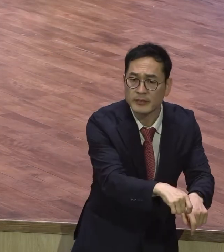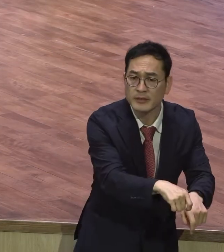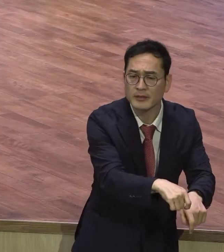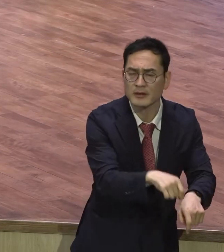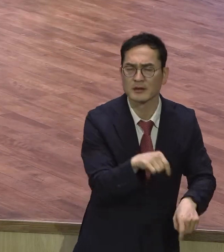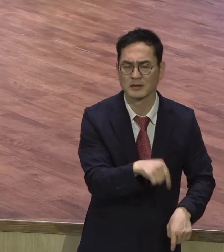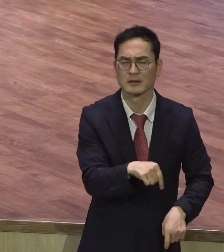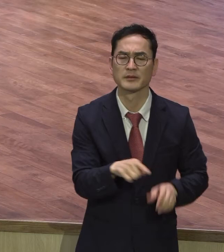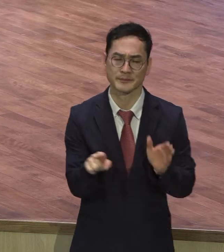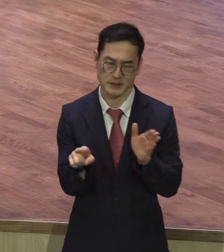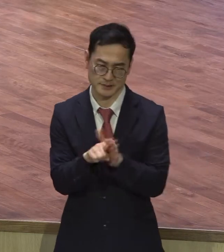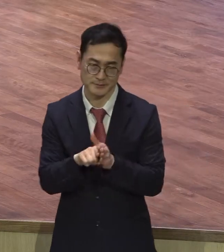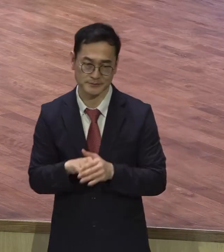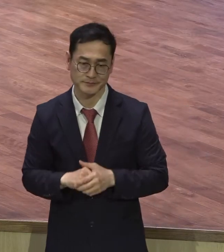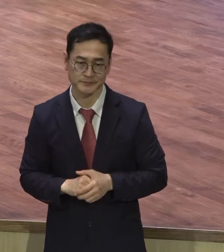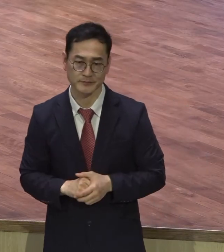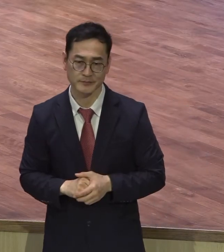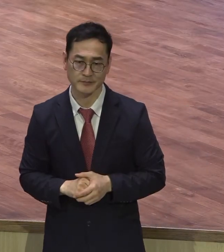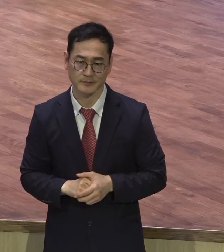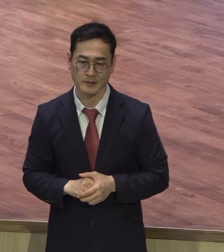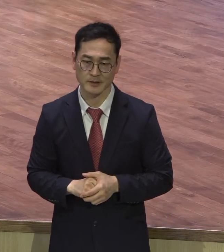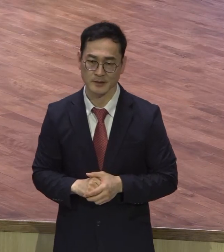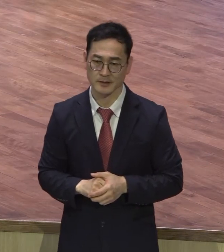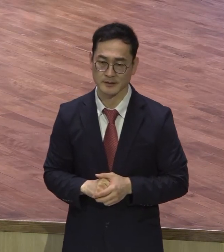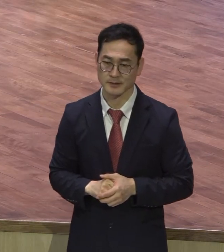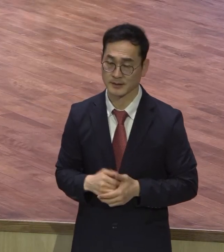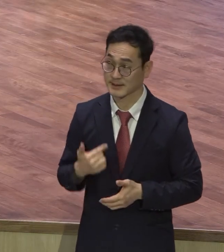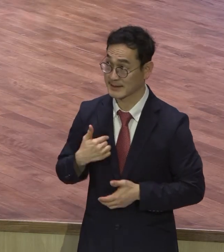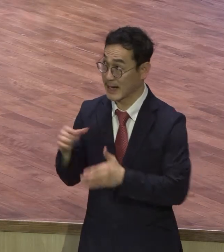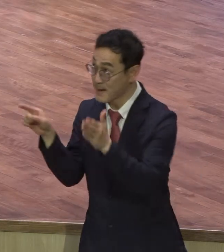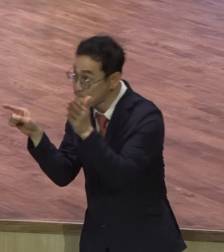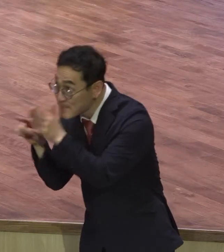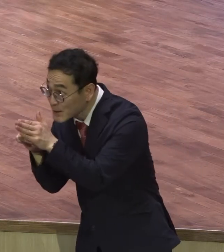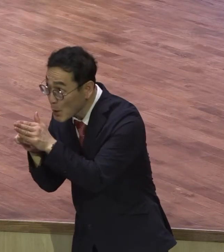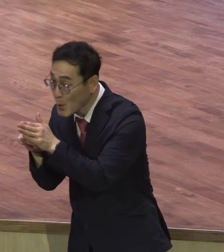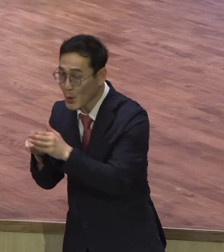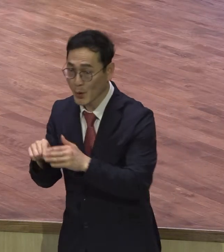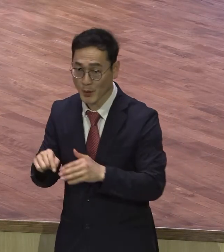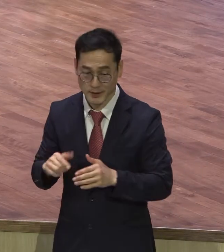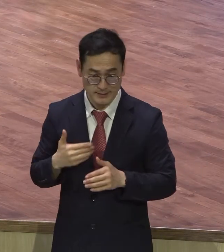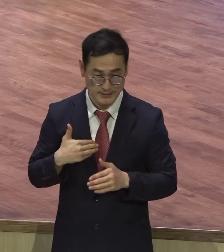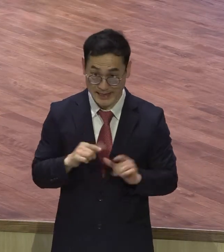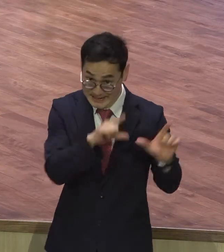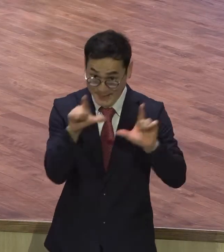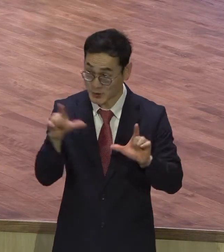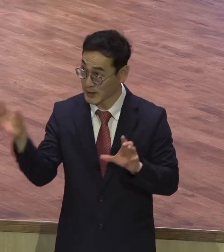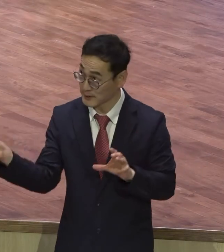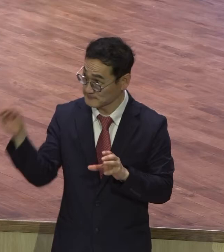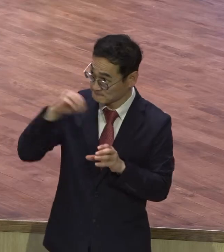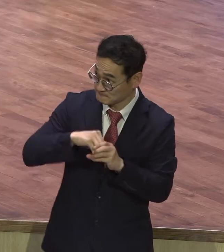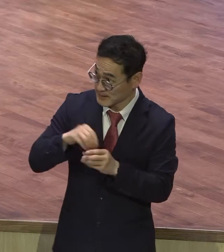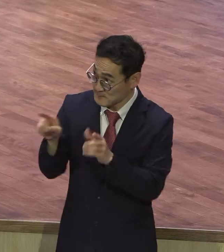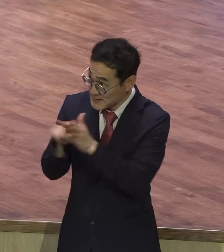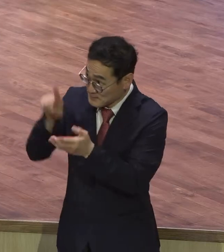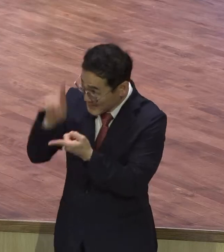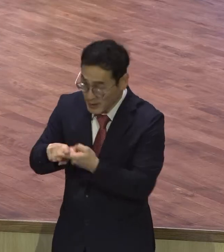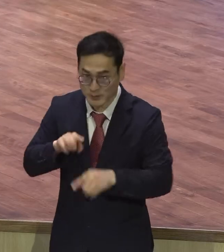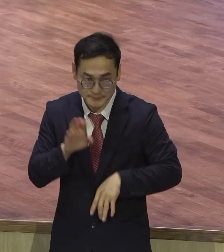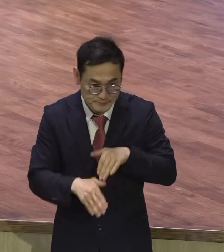하나님의 말씀을 믿고 내 삶 속에 백부장처럼 적용하면 내 하인의 아프니까 저 신적